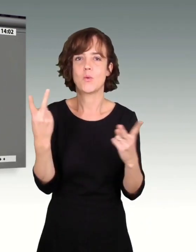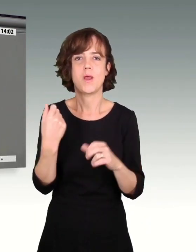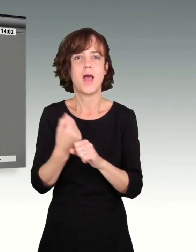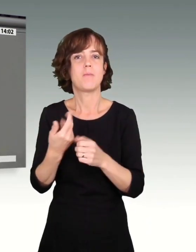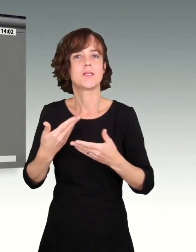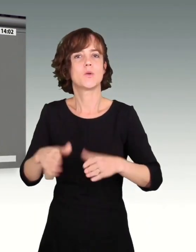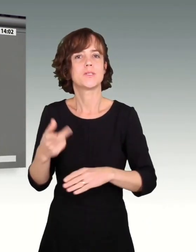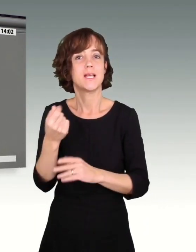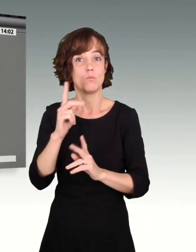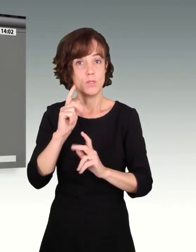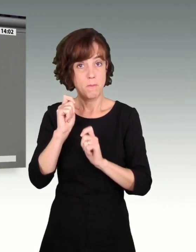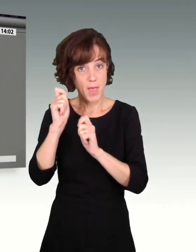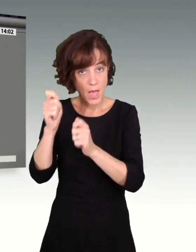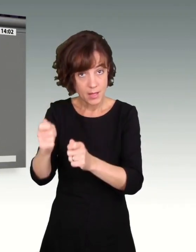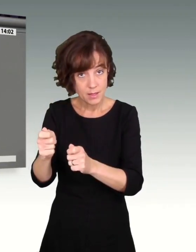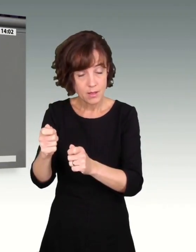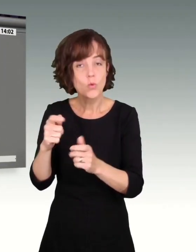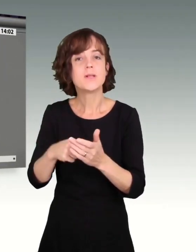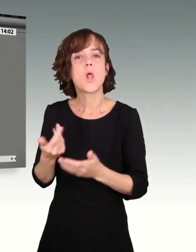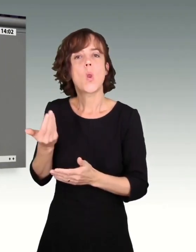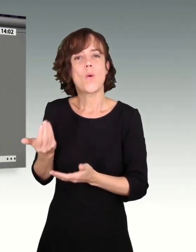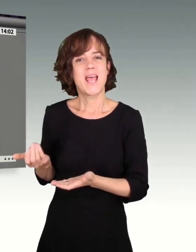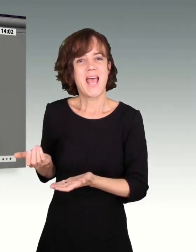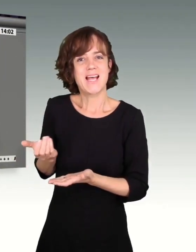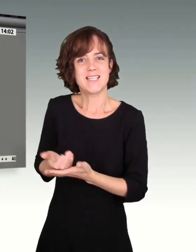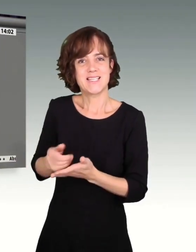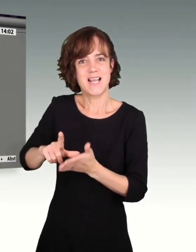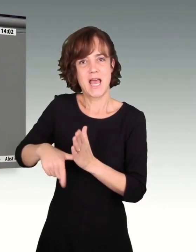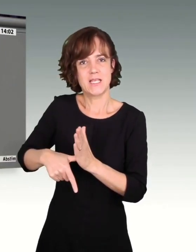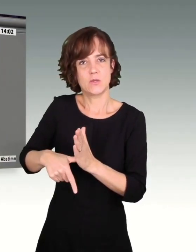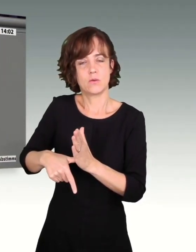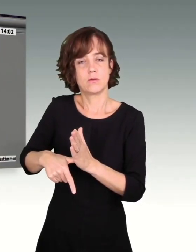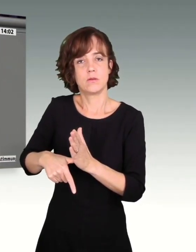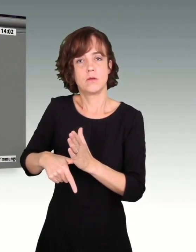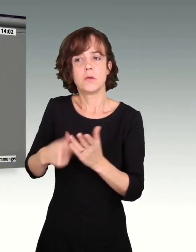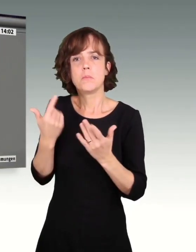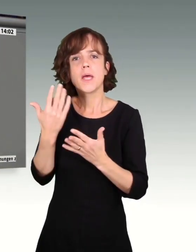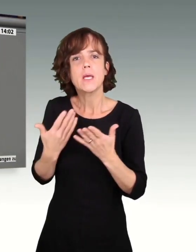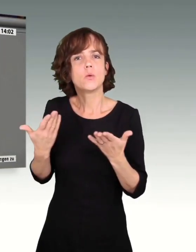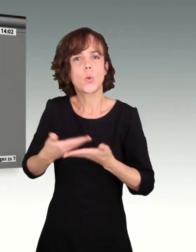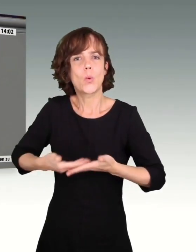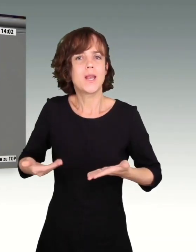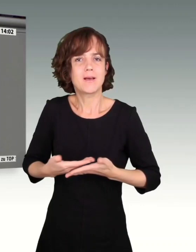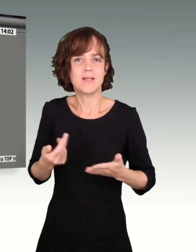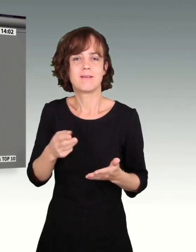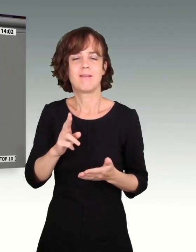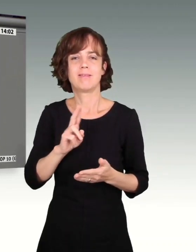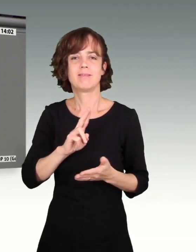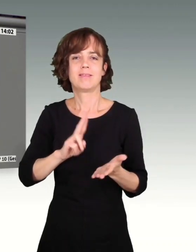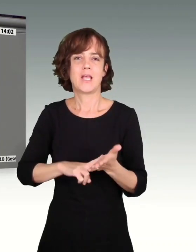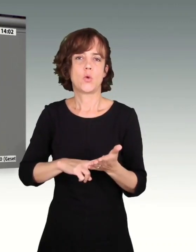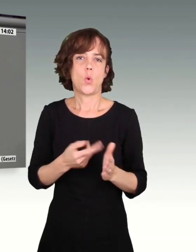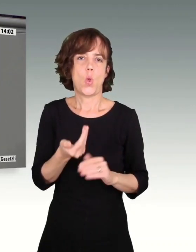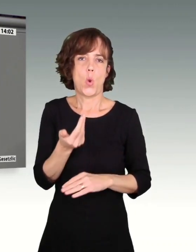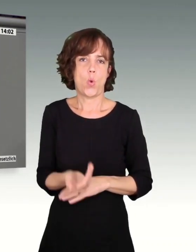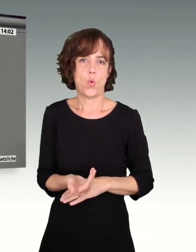beantragen müssen. Denn diese Lohnersatzleistungen werden auf Grundlage des Nettolohns berechnet. Und der ist